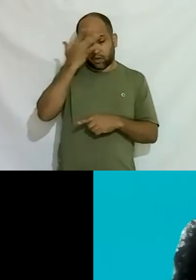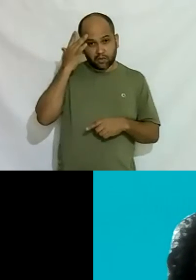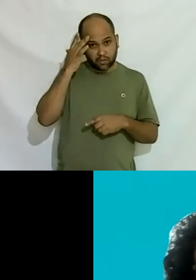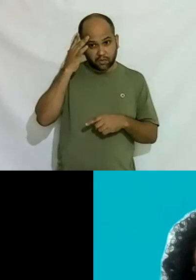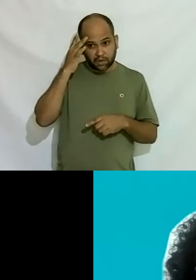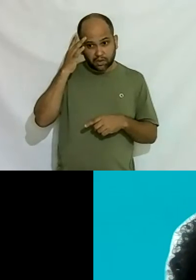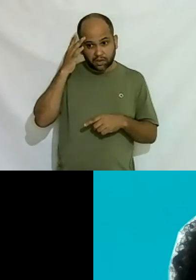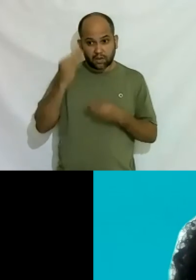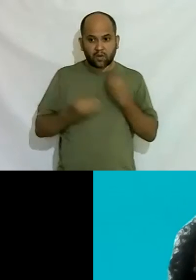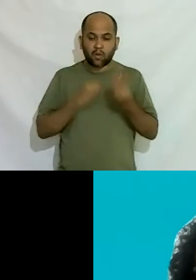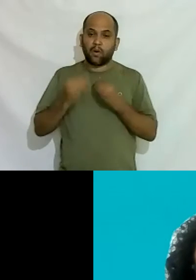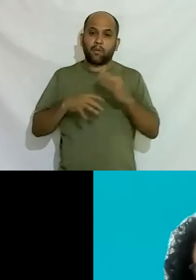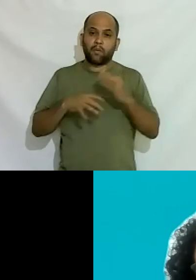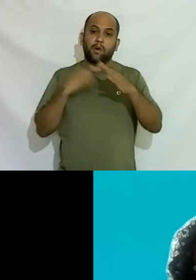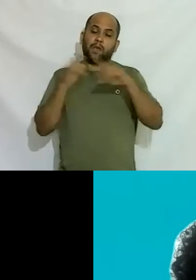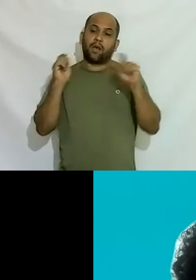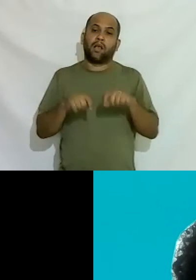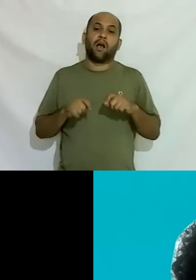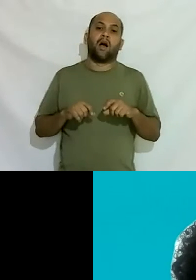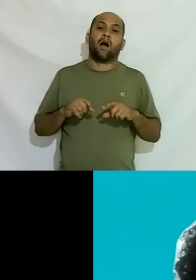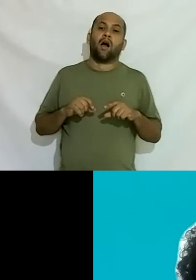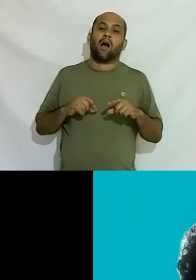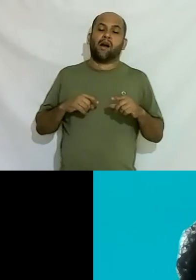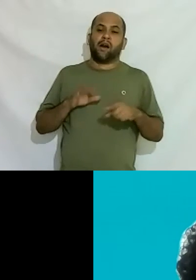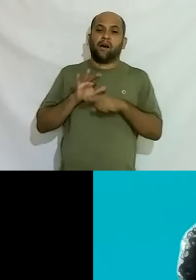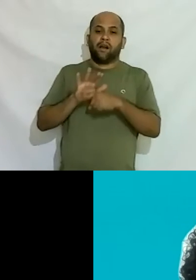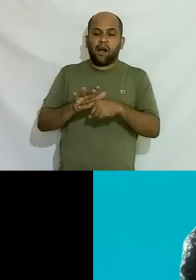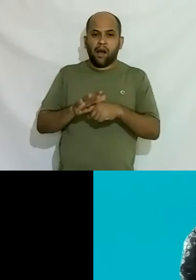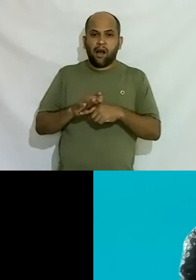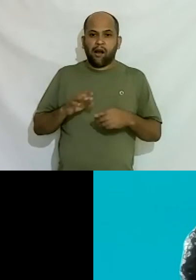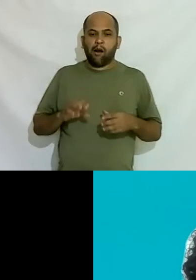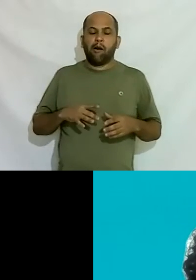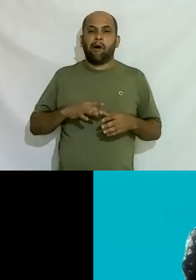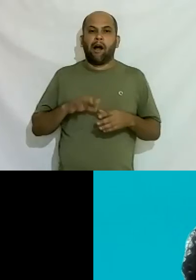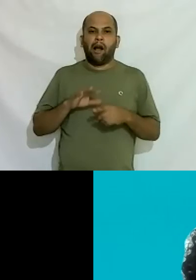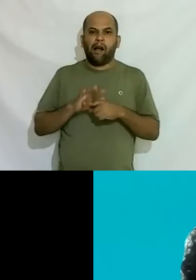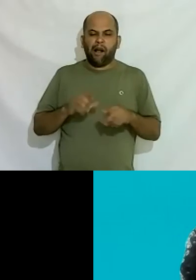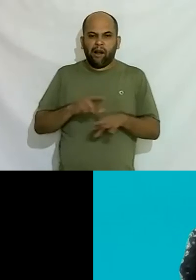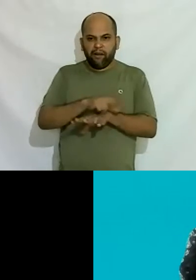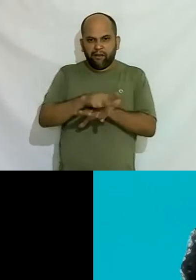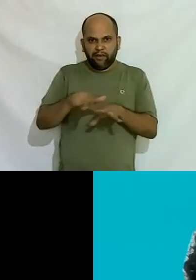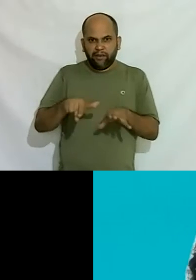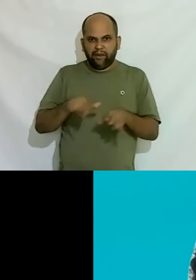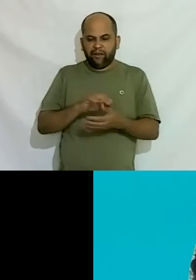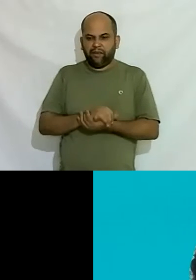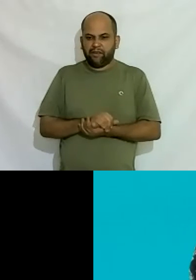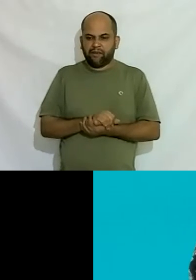as empresas podem colaborar é para a abertura a diversidade nesse momento que a gente está vivendo procura o